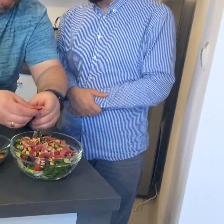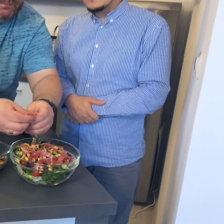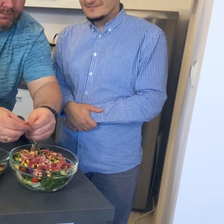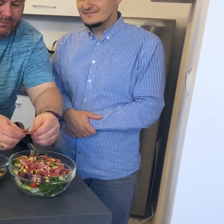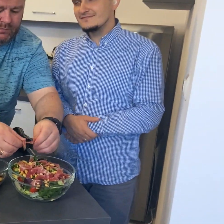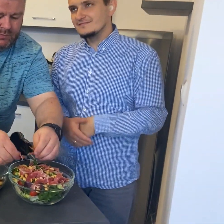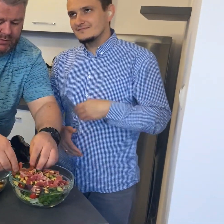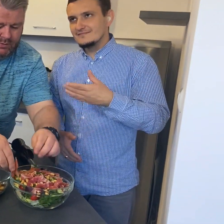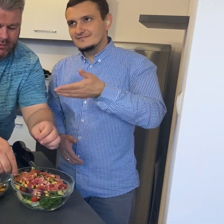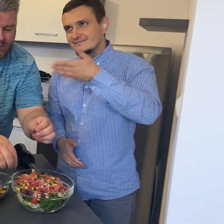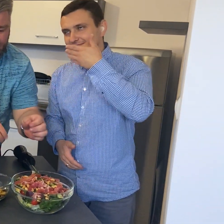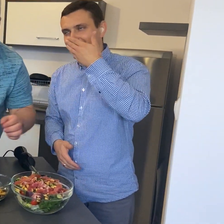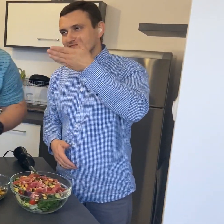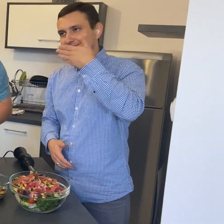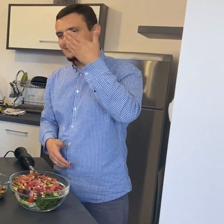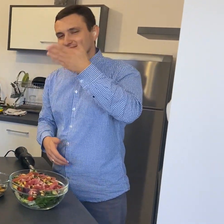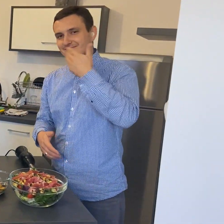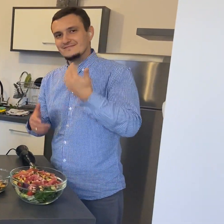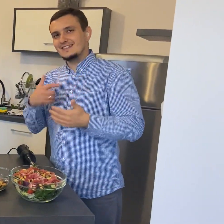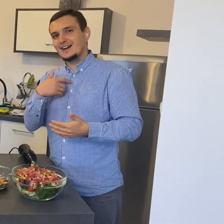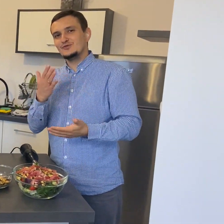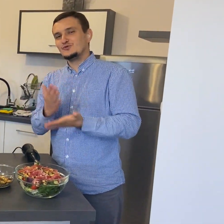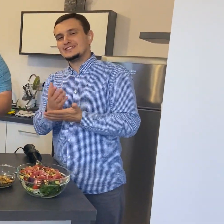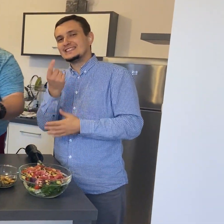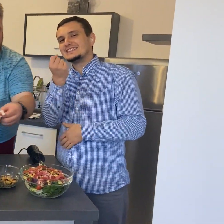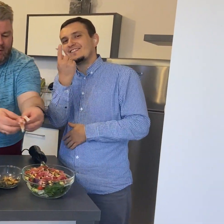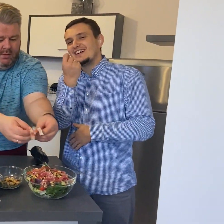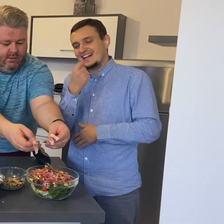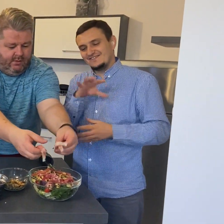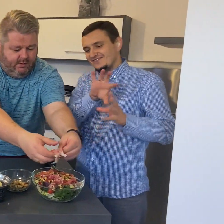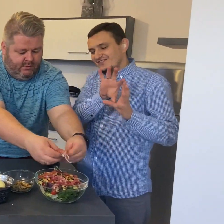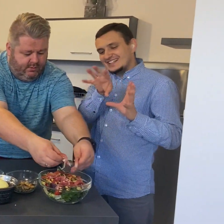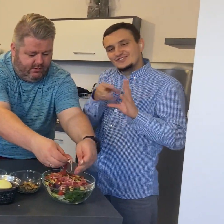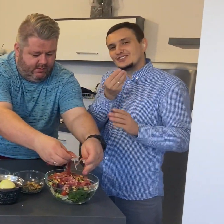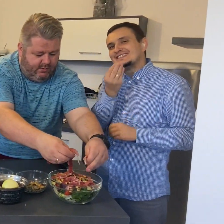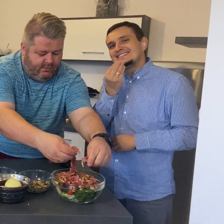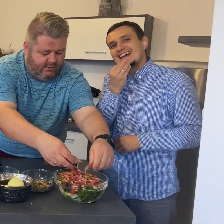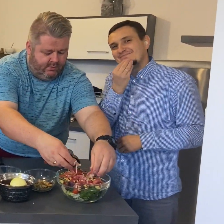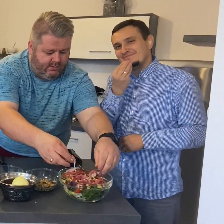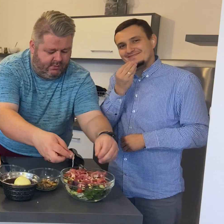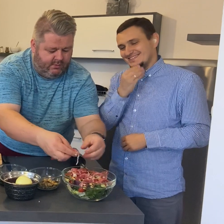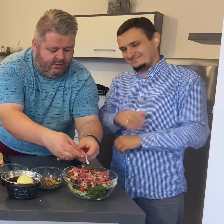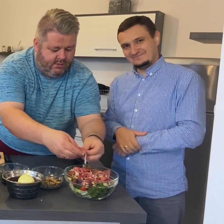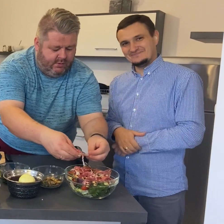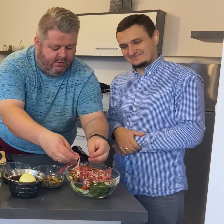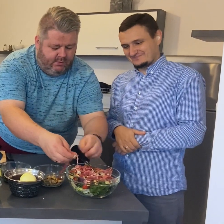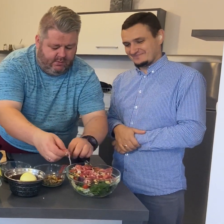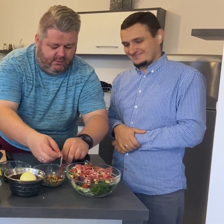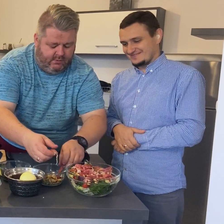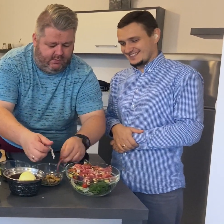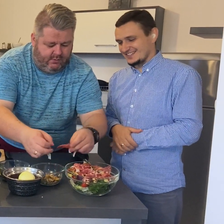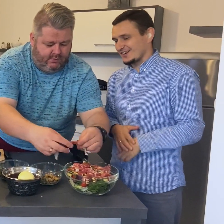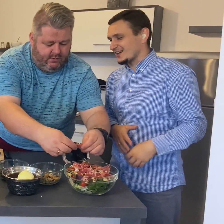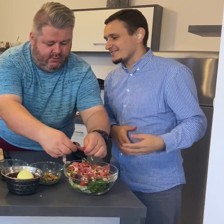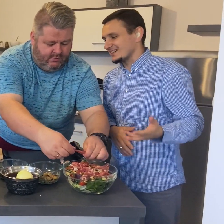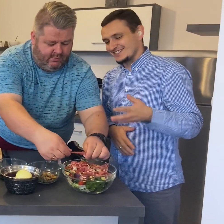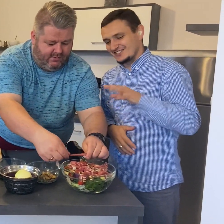tak ładnie pachnie, żeby